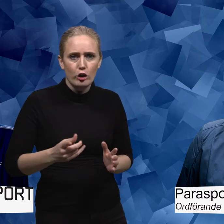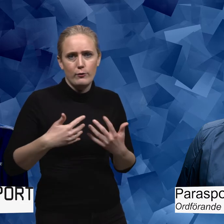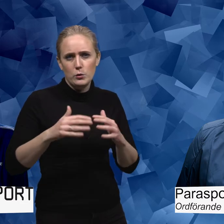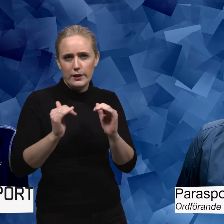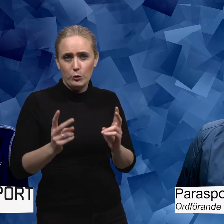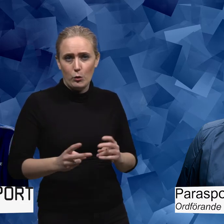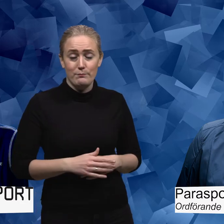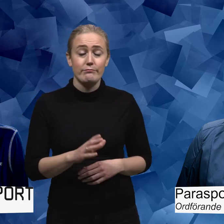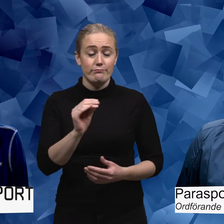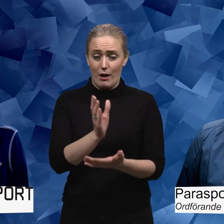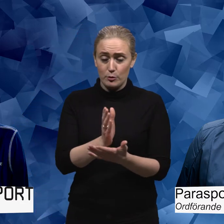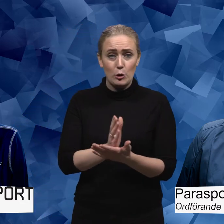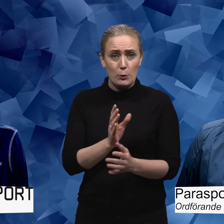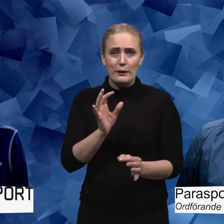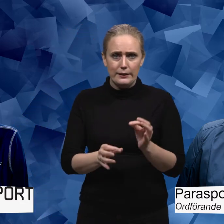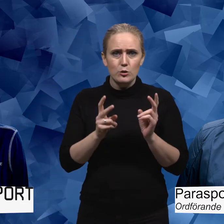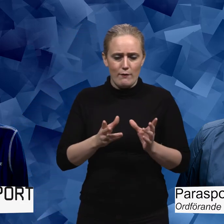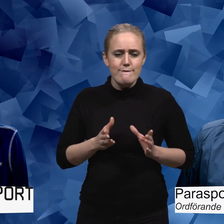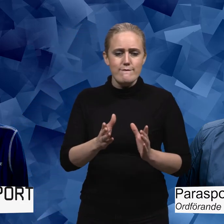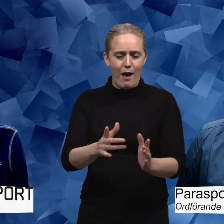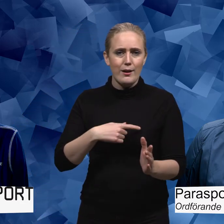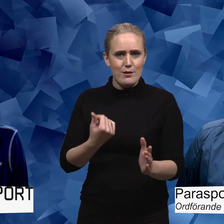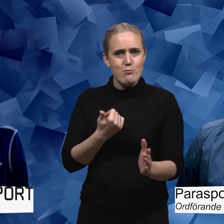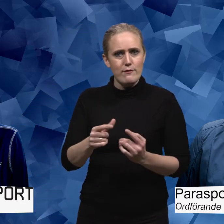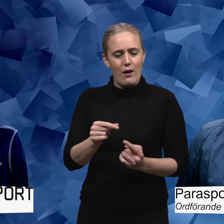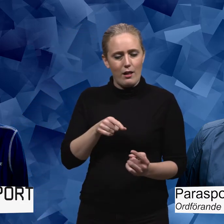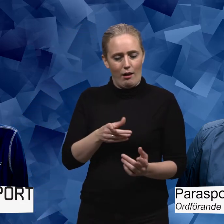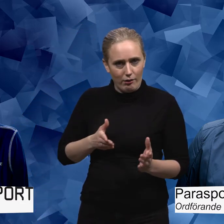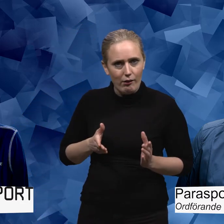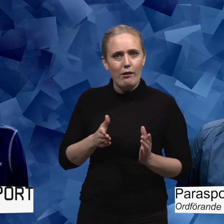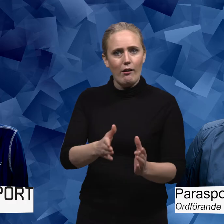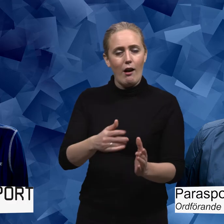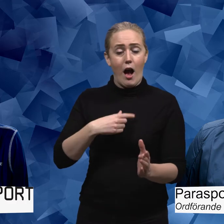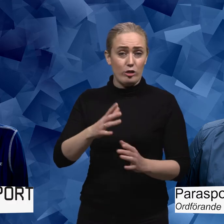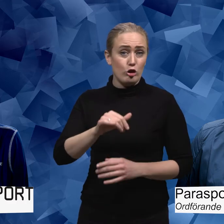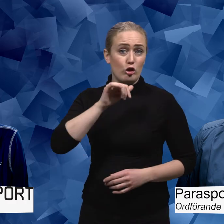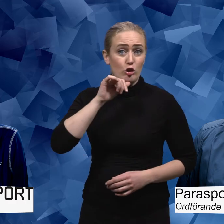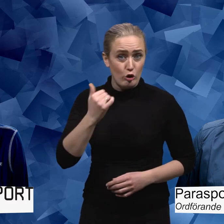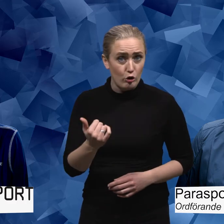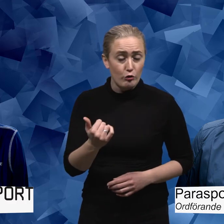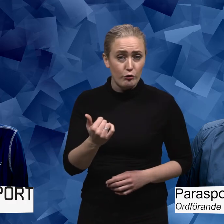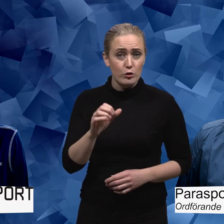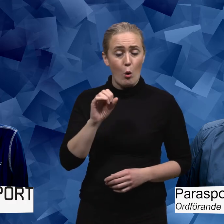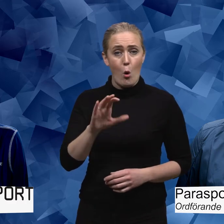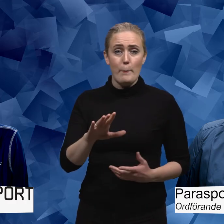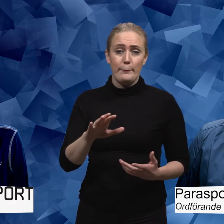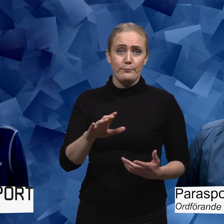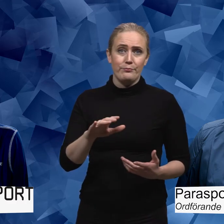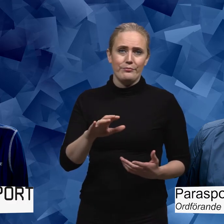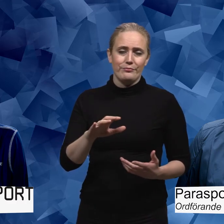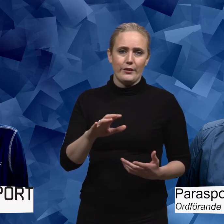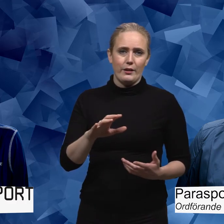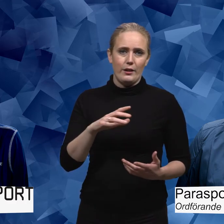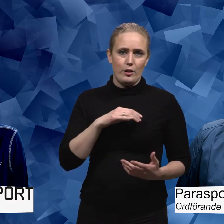Precis. Jag tror att det är precis den vägen man behöver gå. Och jag tror att det är klart att det är tuffare att få ett barn.